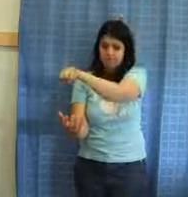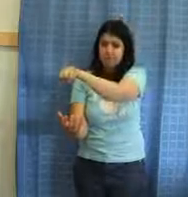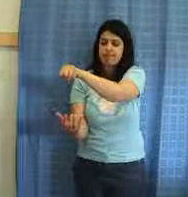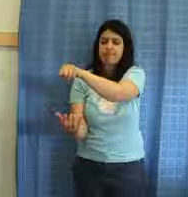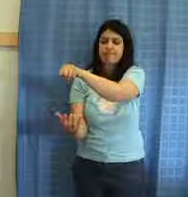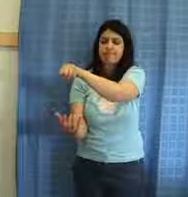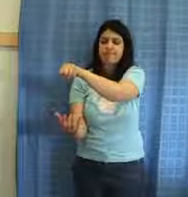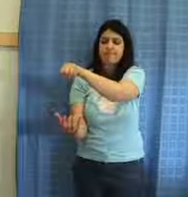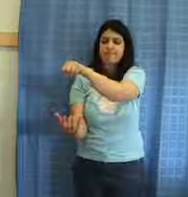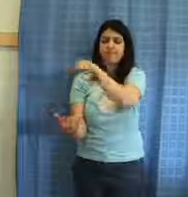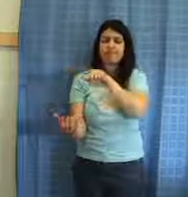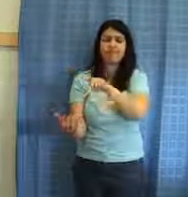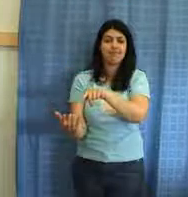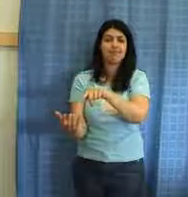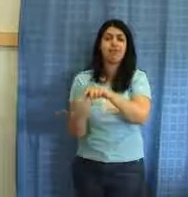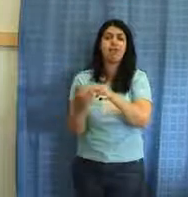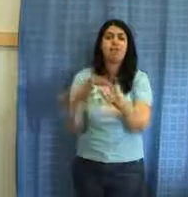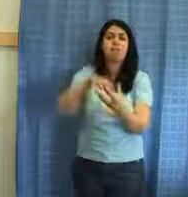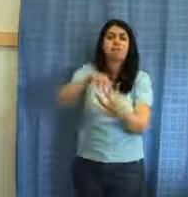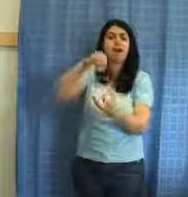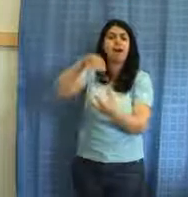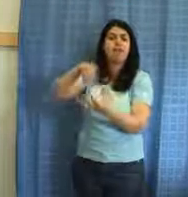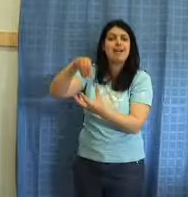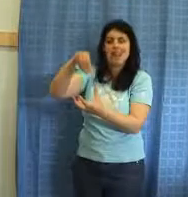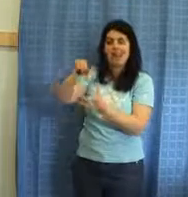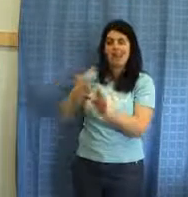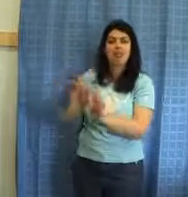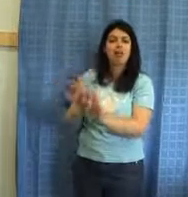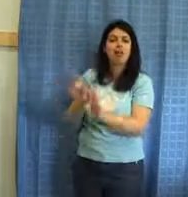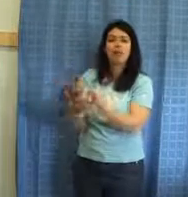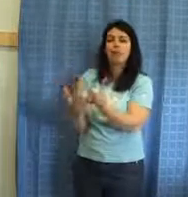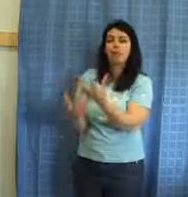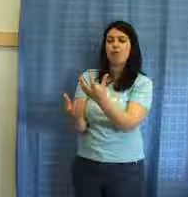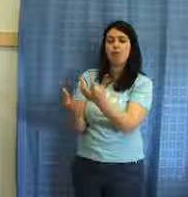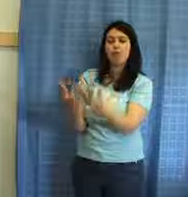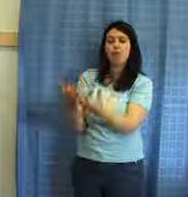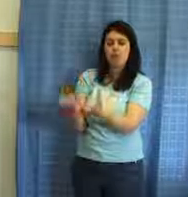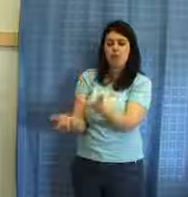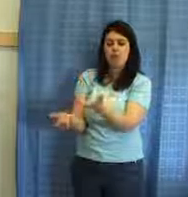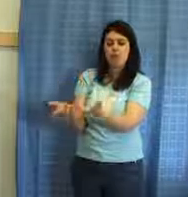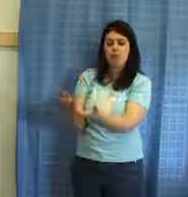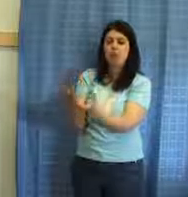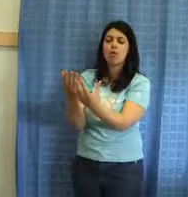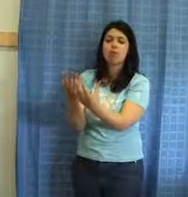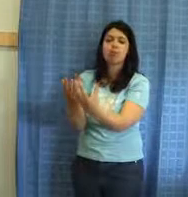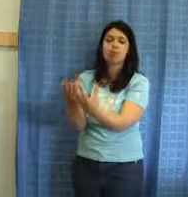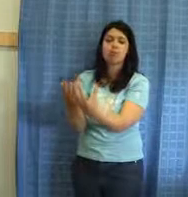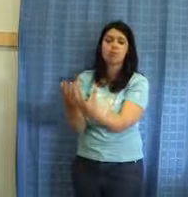lasciare che le pere si cuociano fino a quando non diventeranno morbide. Ci vorranno circa 15